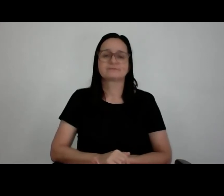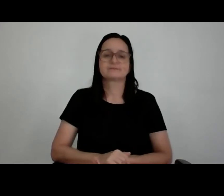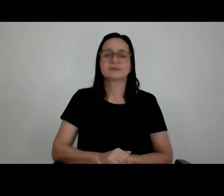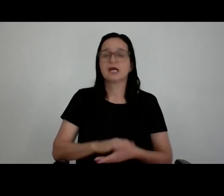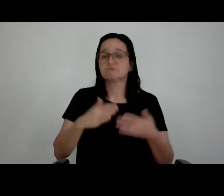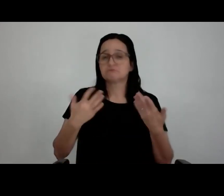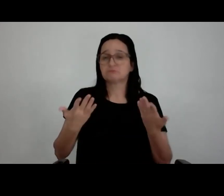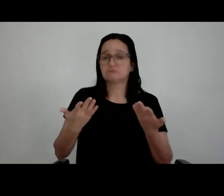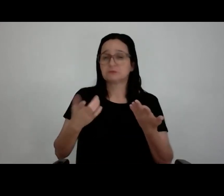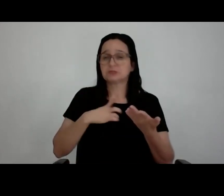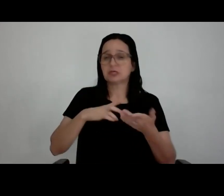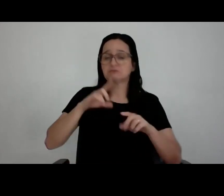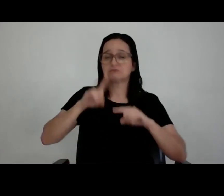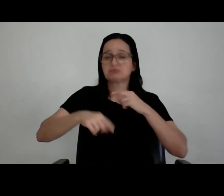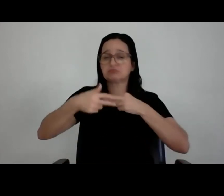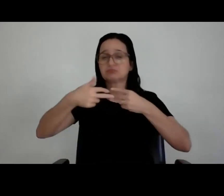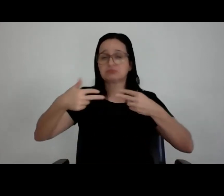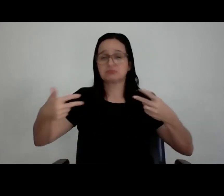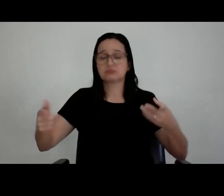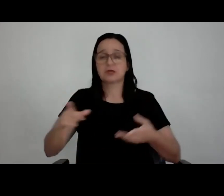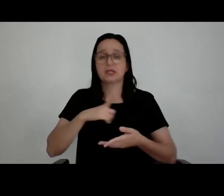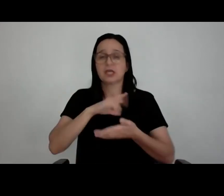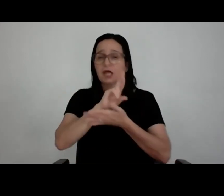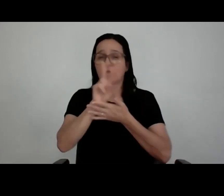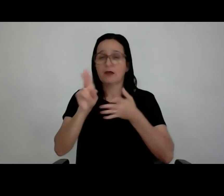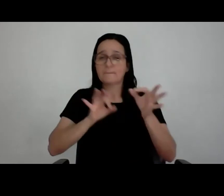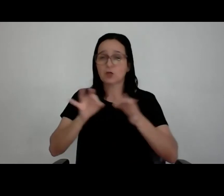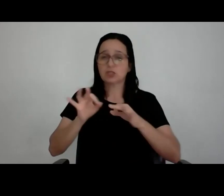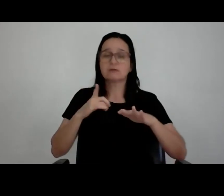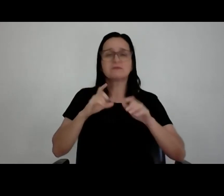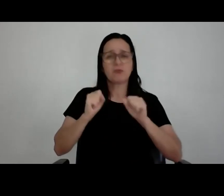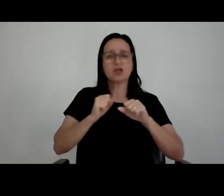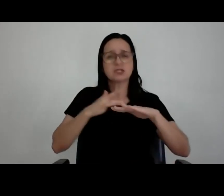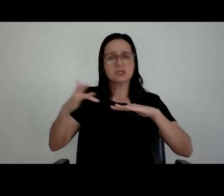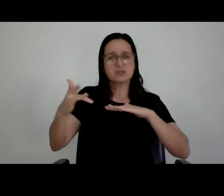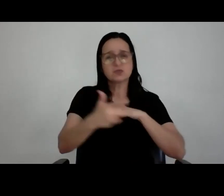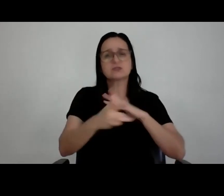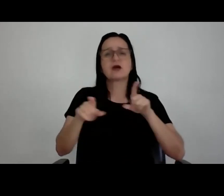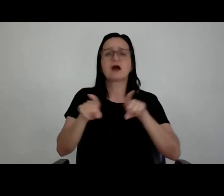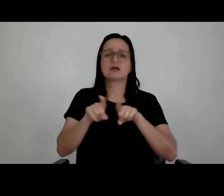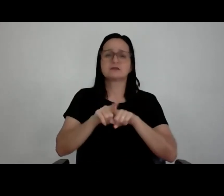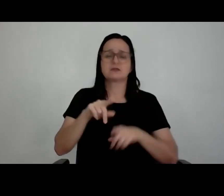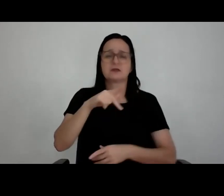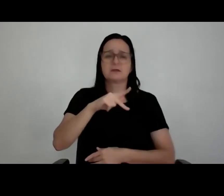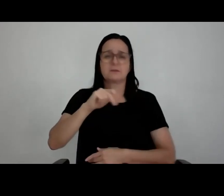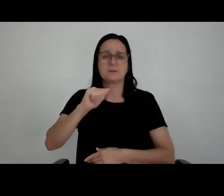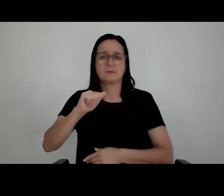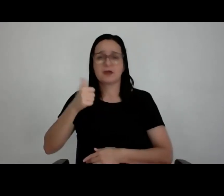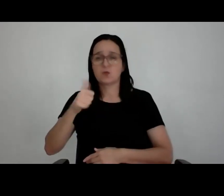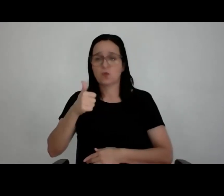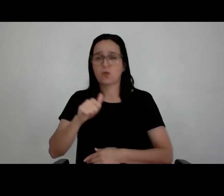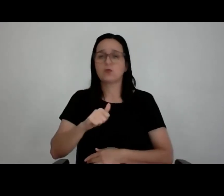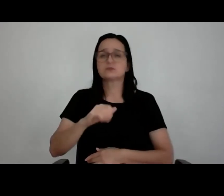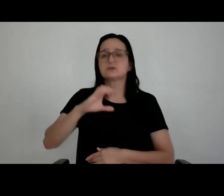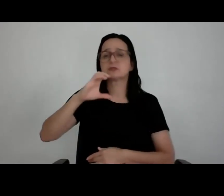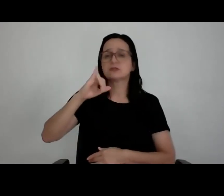tem os nossos materiais de comunicação, tem as nossas redes sociais, tanto do PA11 quanto da Ciclo, e que a gente